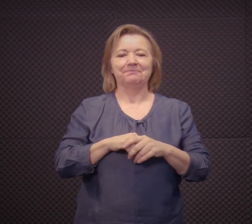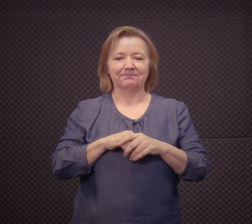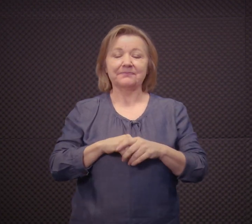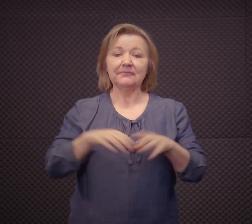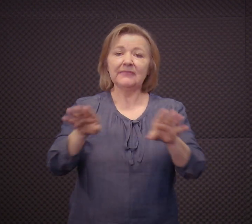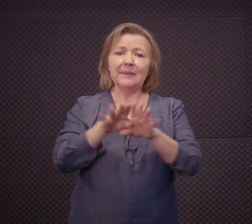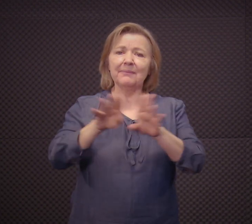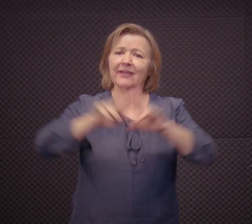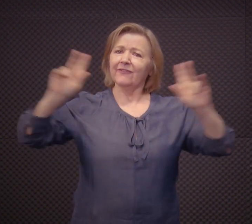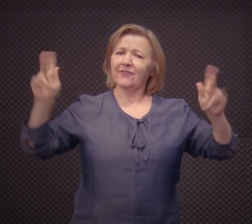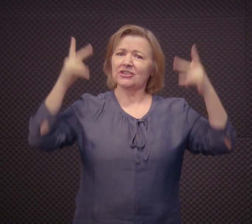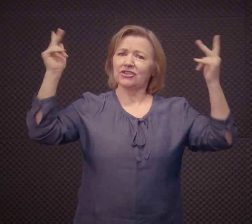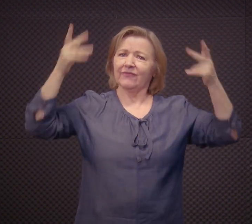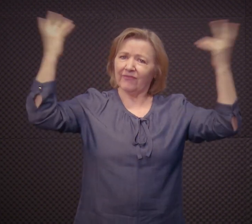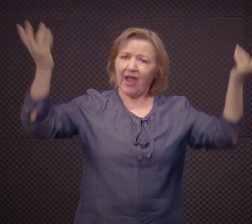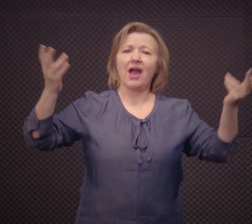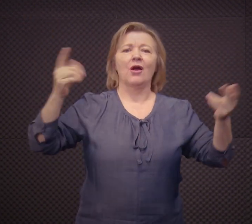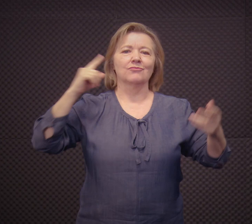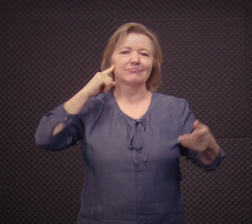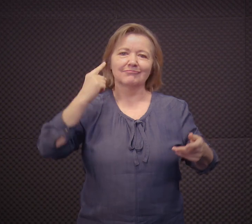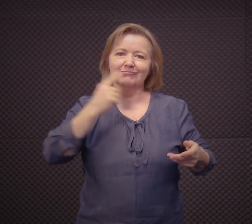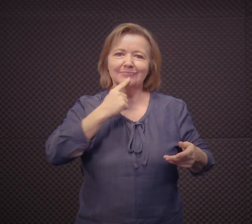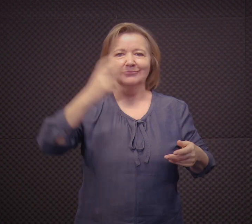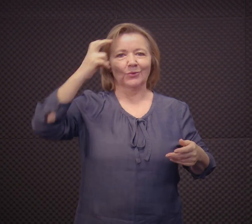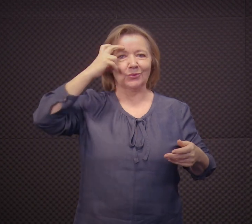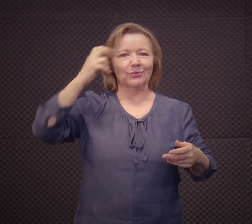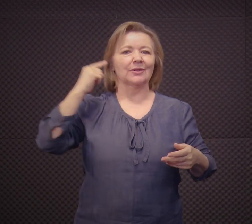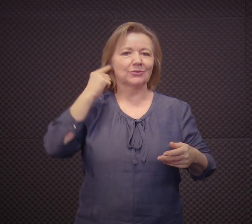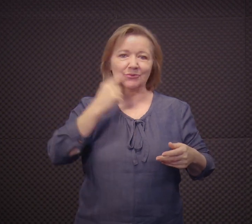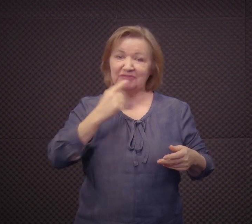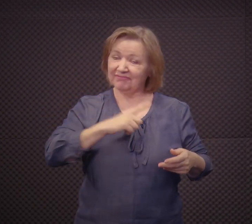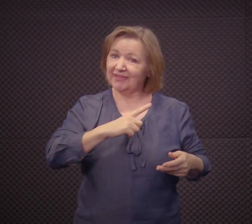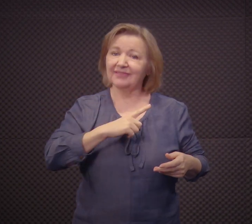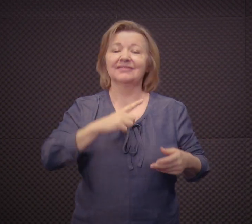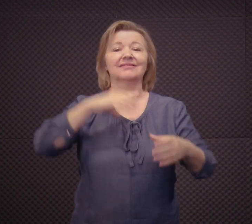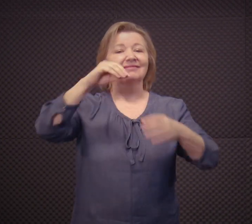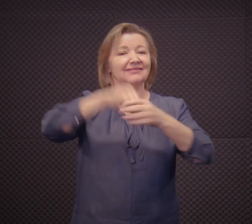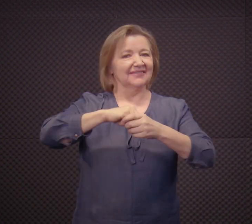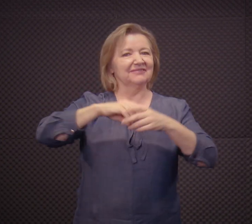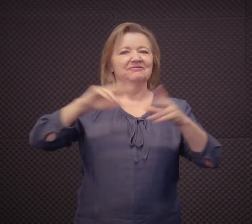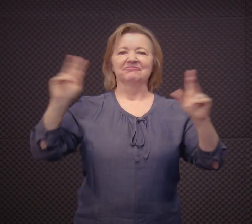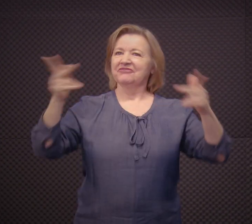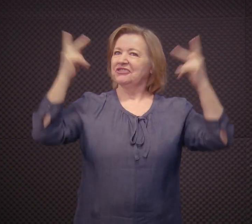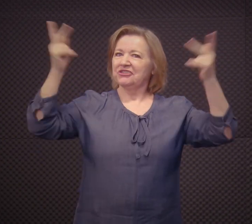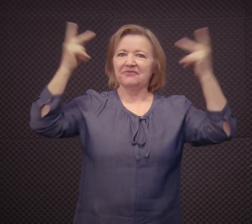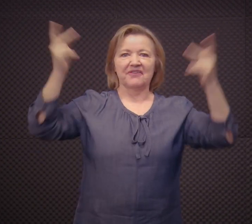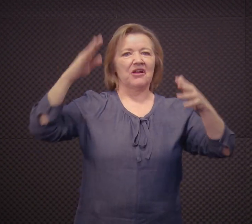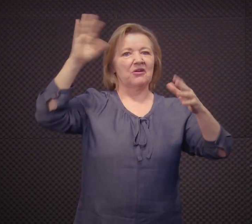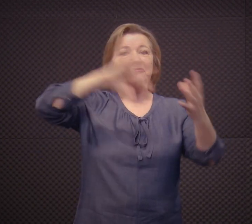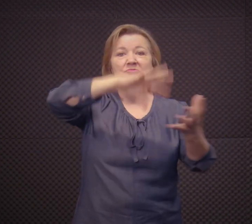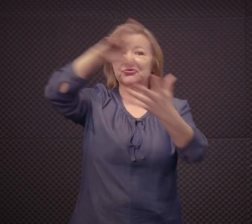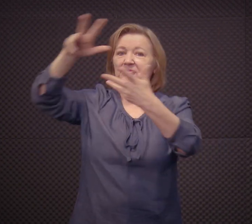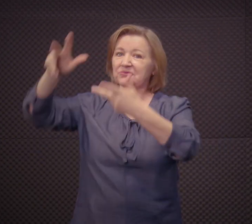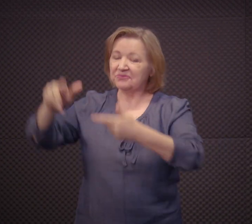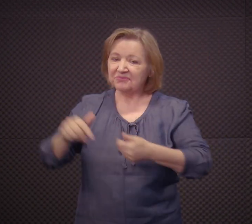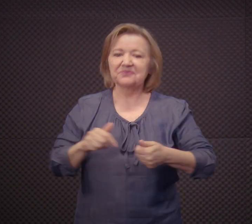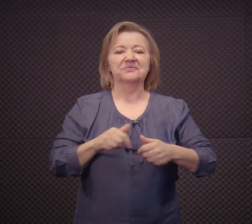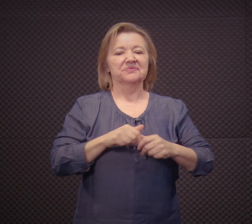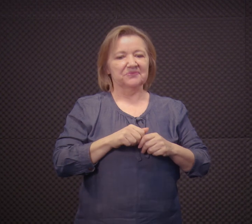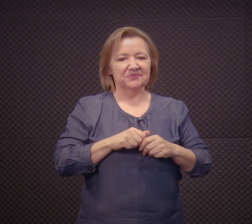surdos. Também nós temos festivais da cultura surda, né? Nós temos vários festivais